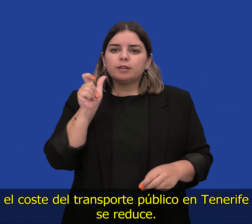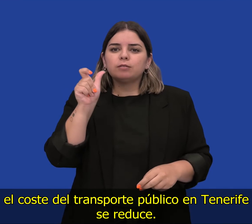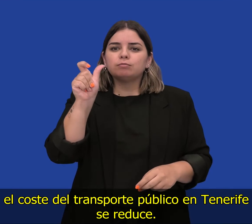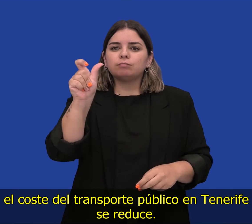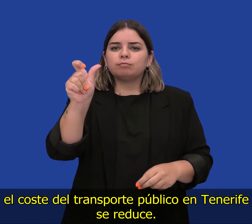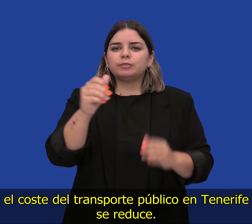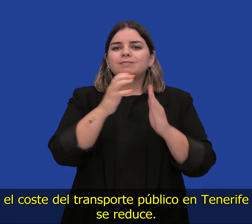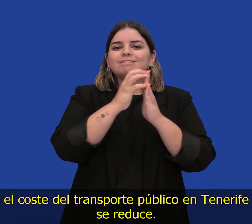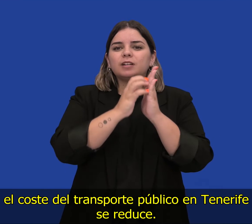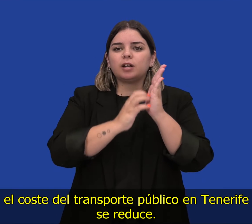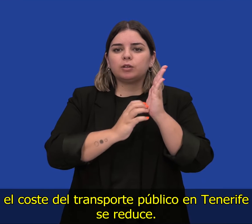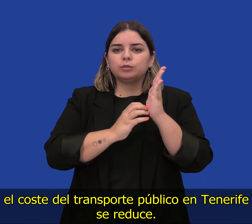Tenerife se reduce.